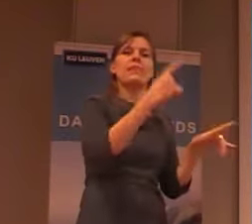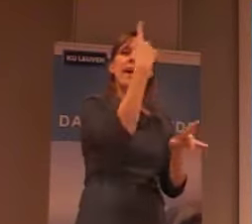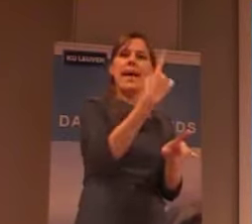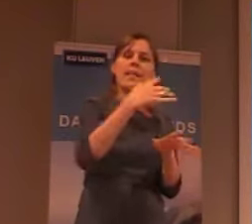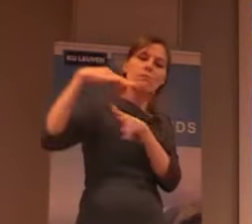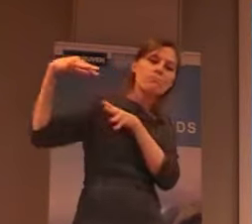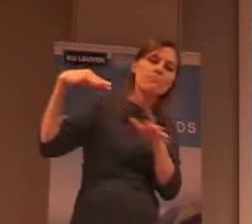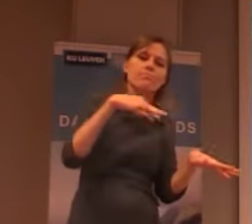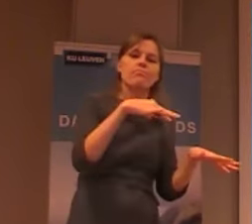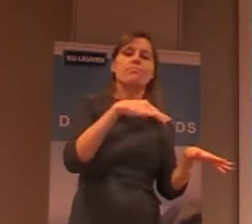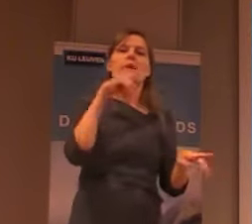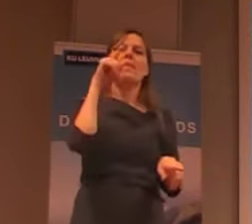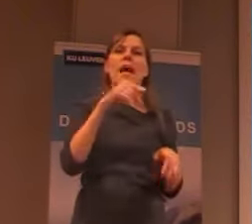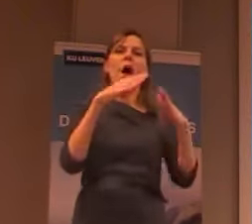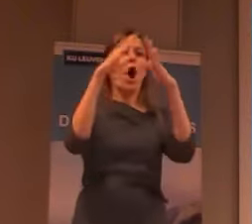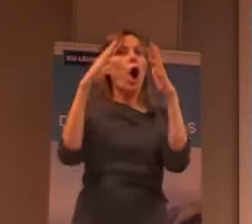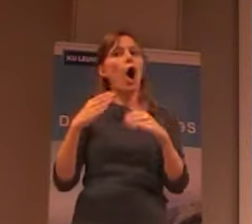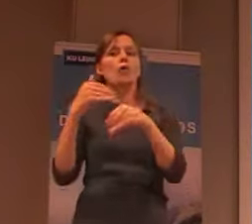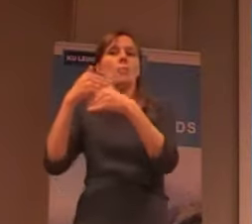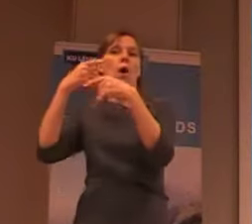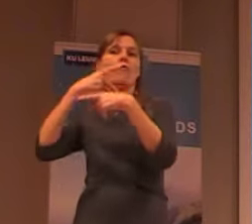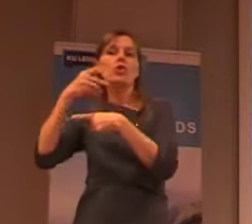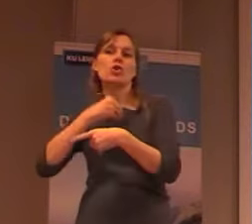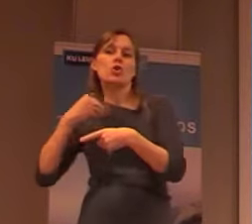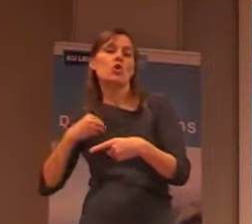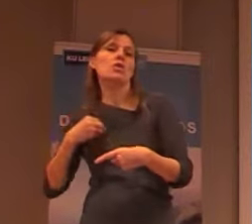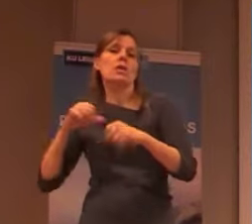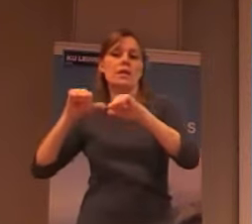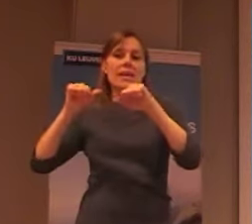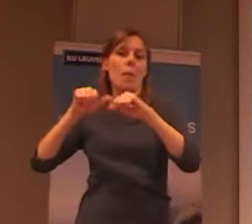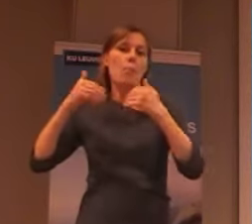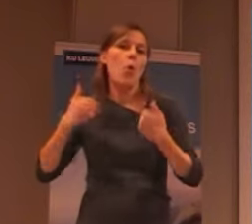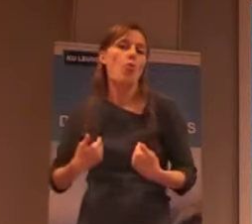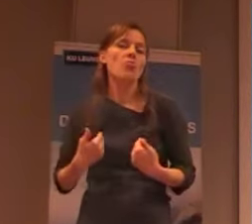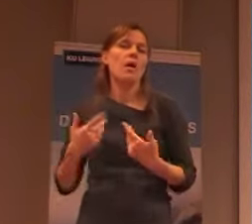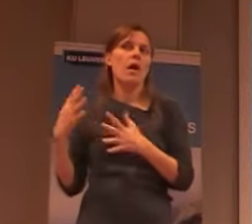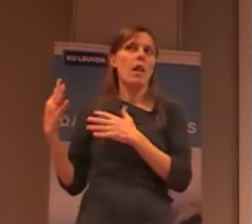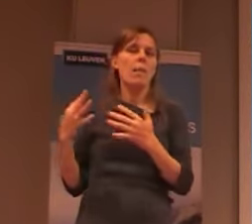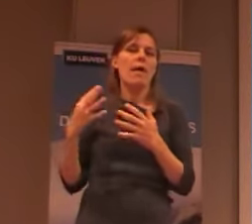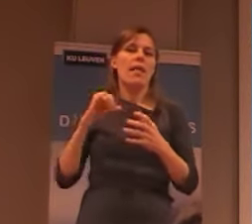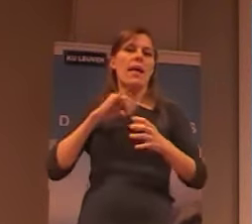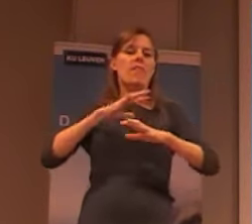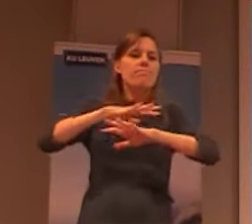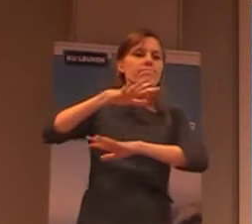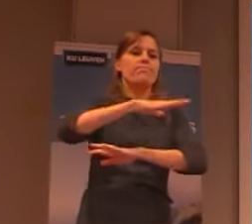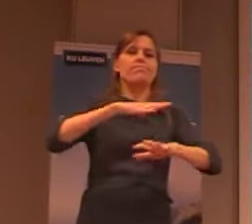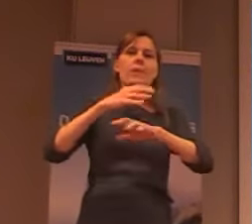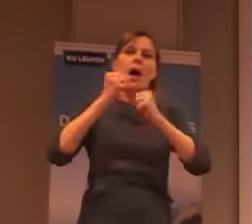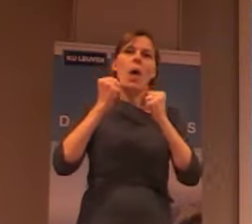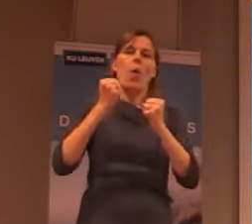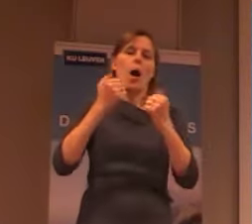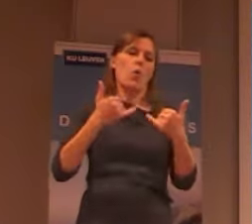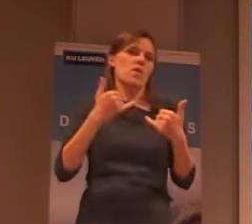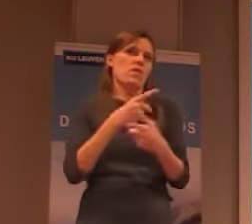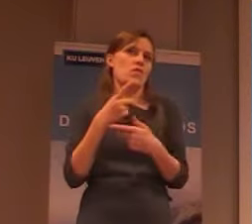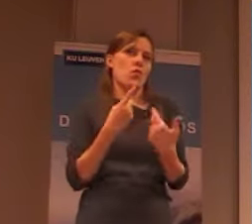er ook een huis bouwen, voor dokters, voor therapeuten, enzovoort, zodat dat eigenlijk een ganse faciliteit is. Nu, wat